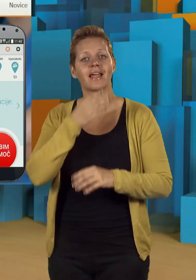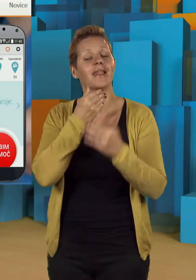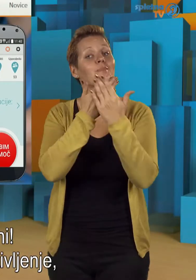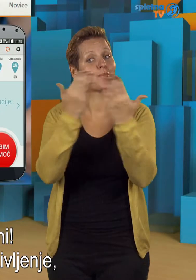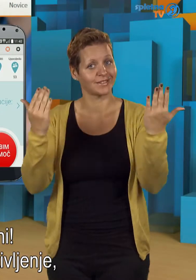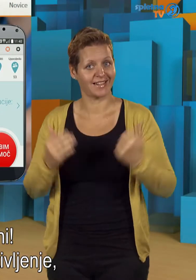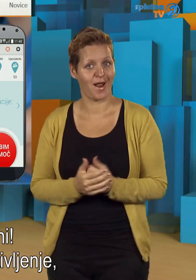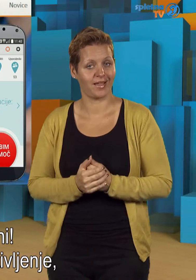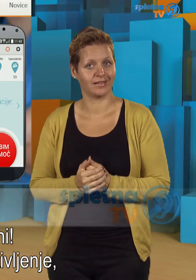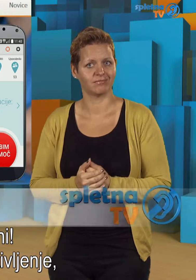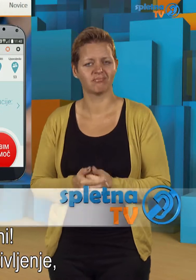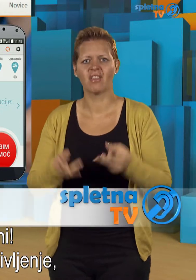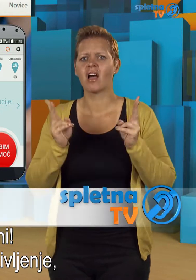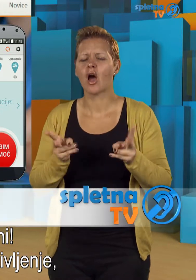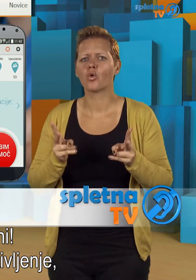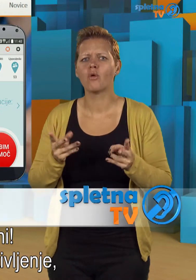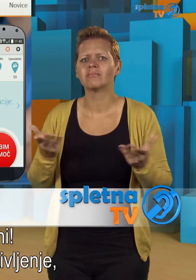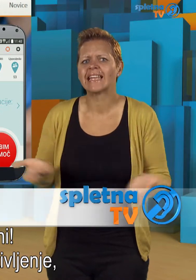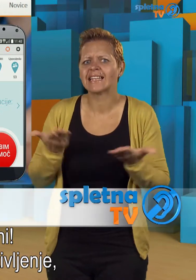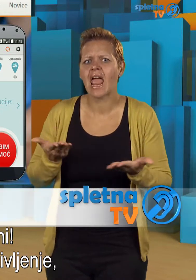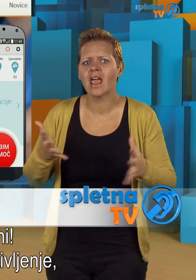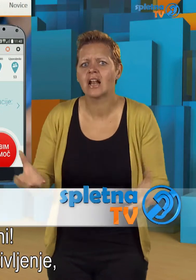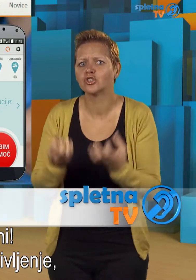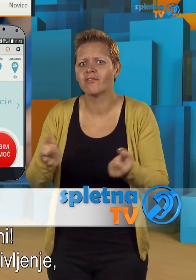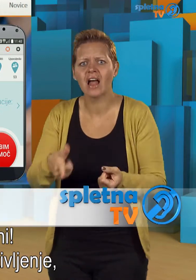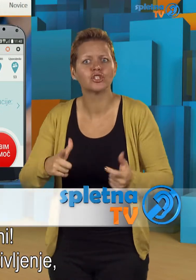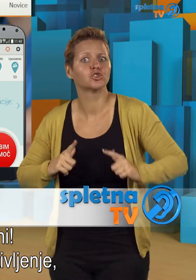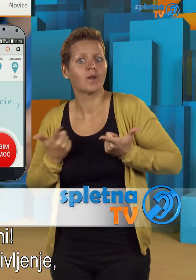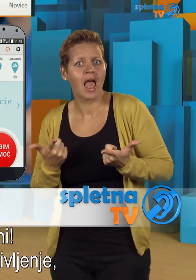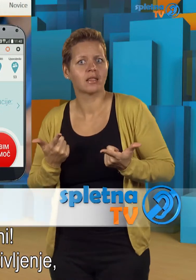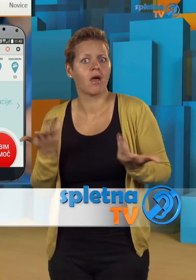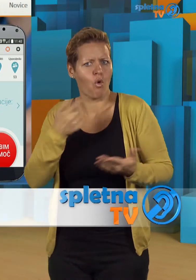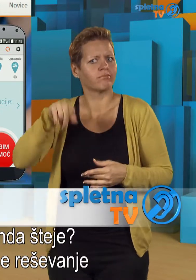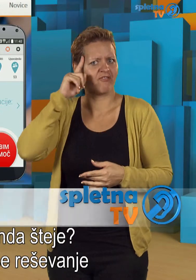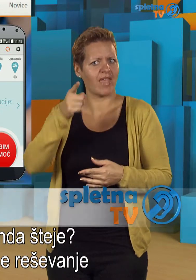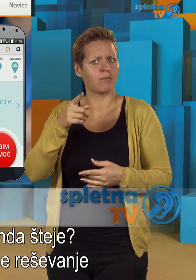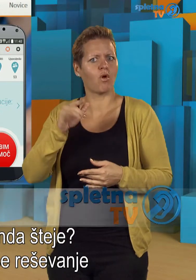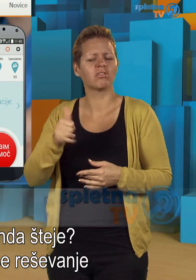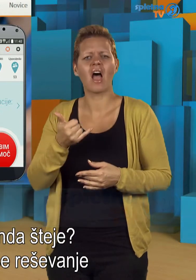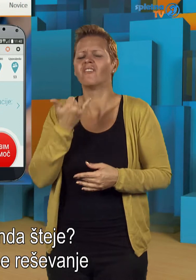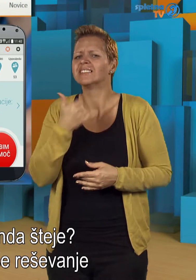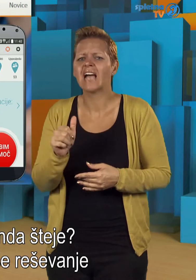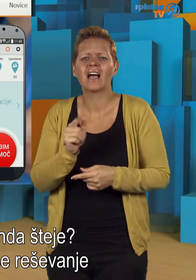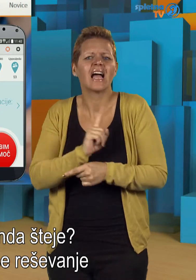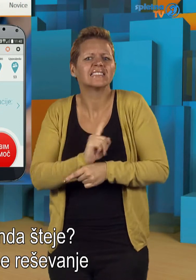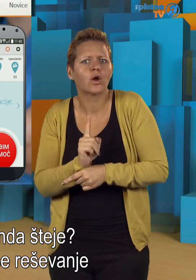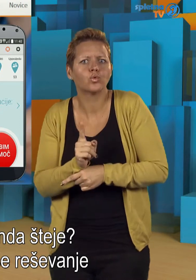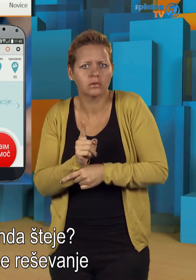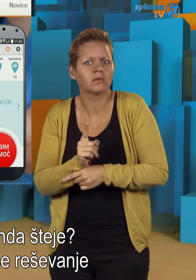Lepo pozdravljeni. Kako hitreje reševati življenje, ko vemo, da vsaka sekunda šteje?